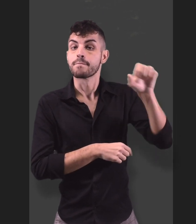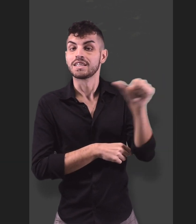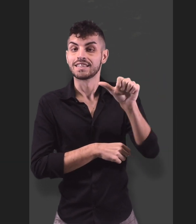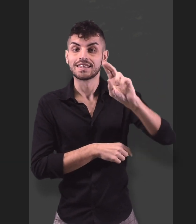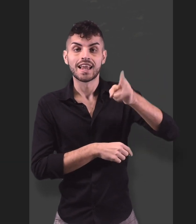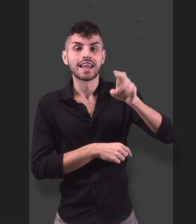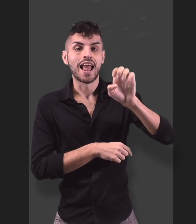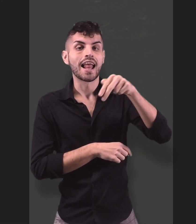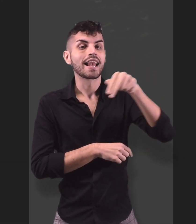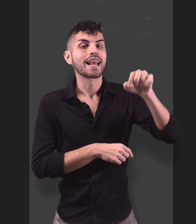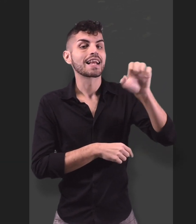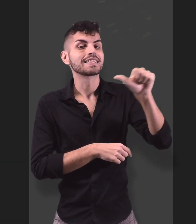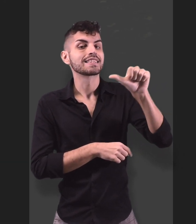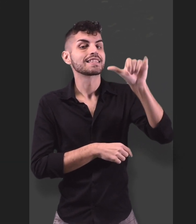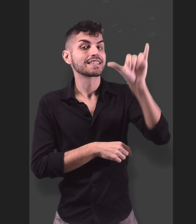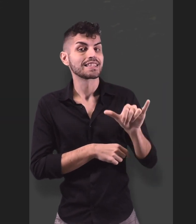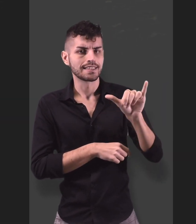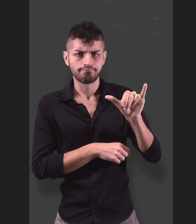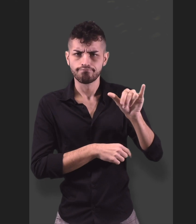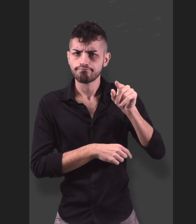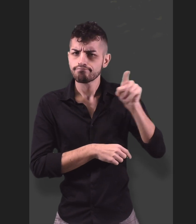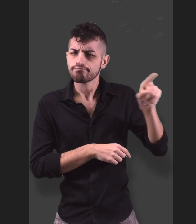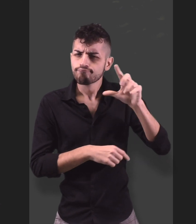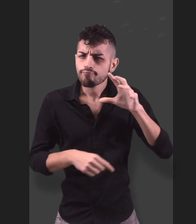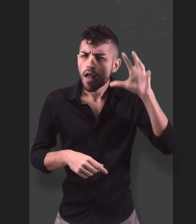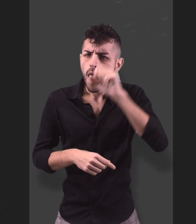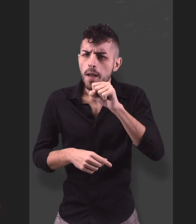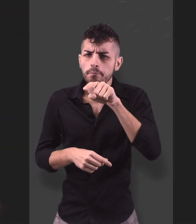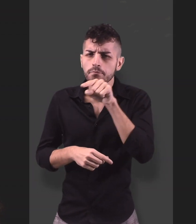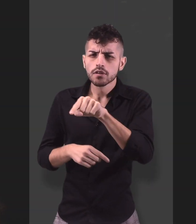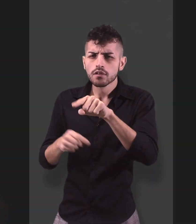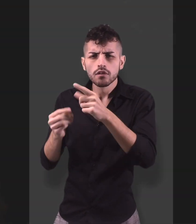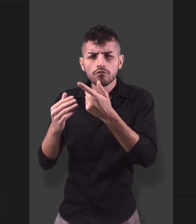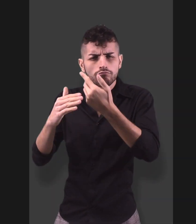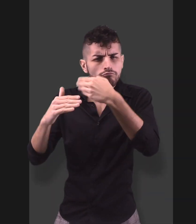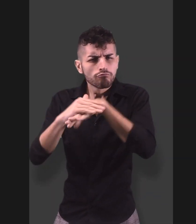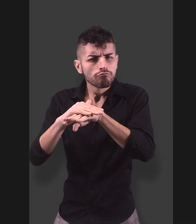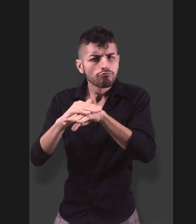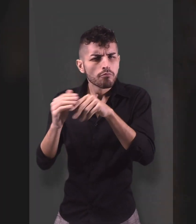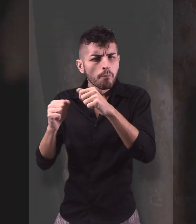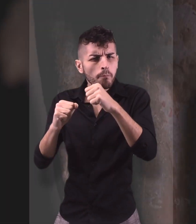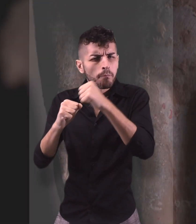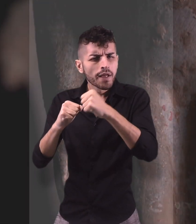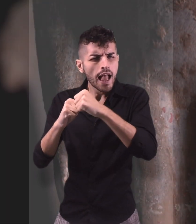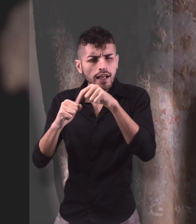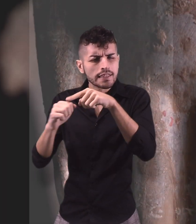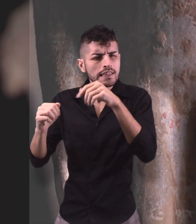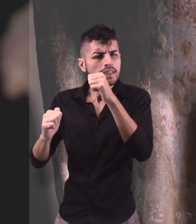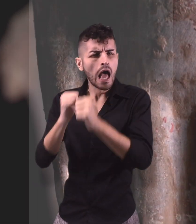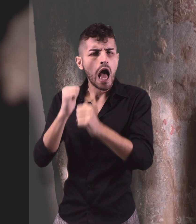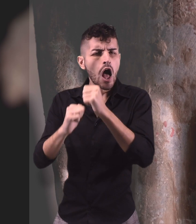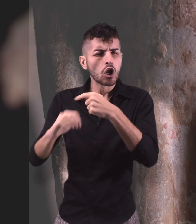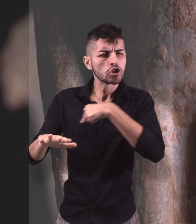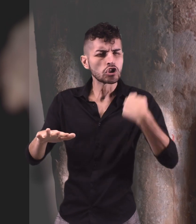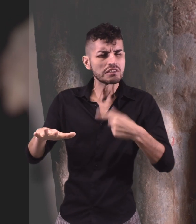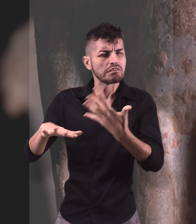e allo scambio di immagini di modelli portatili o linee guida per la produzione. James